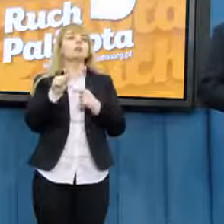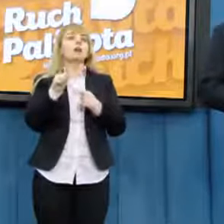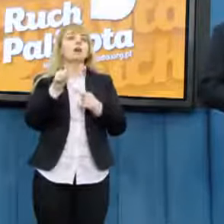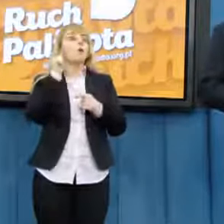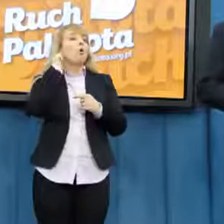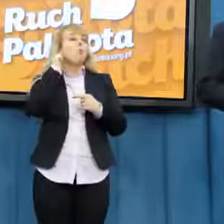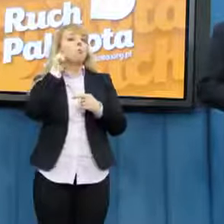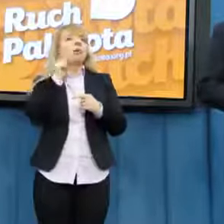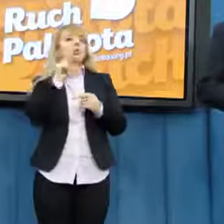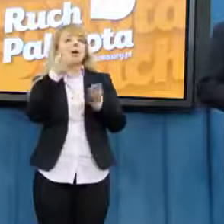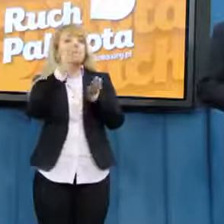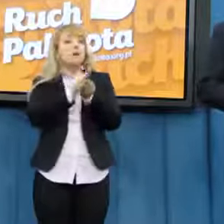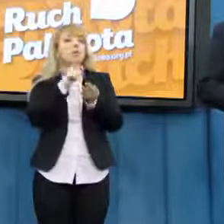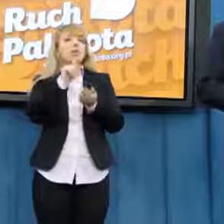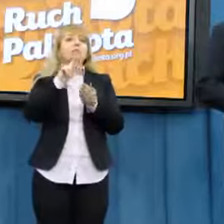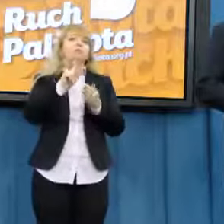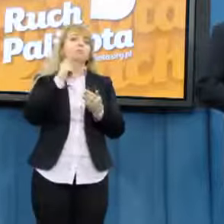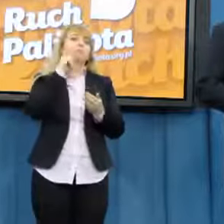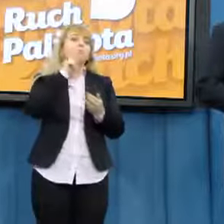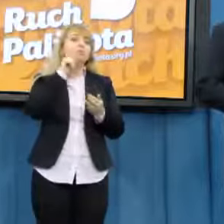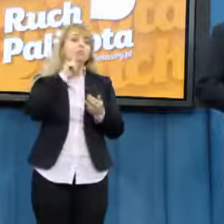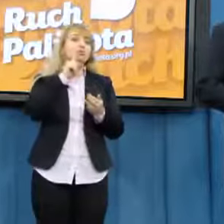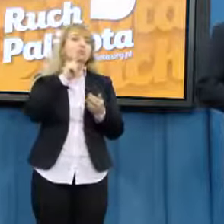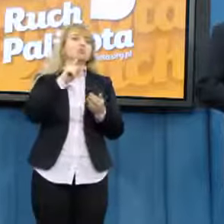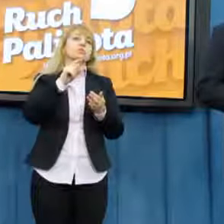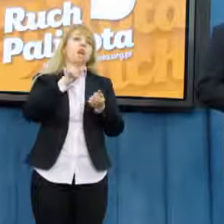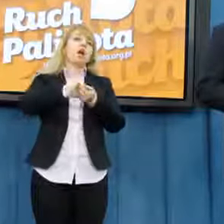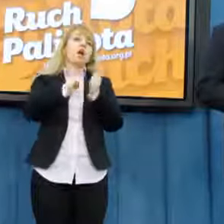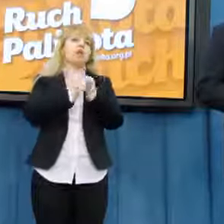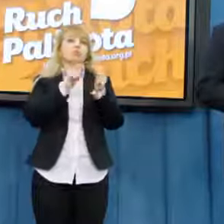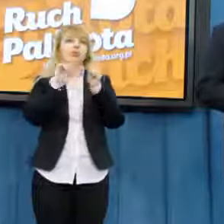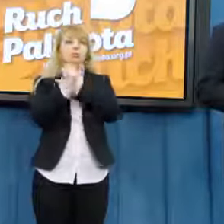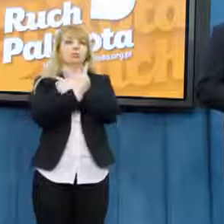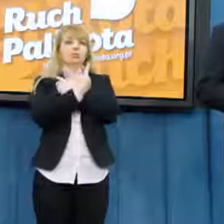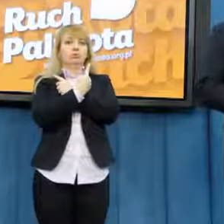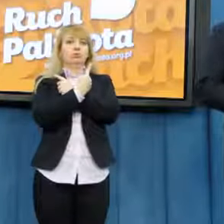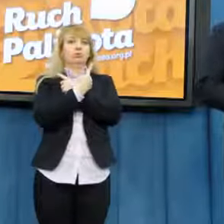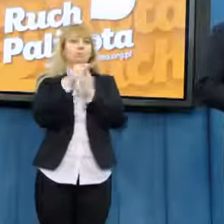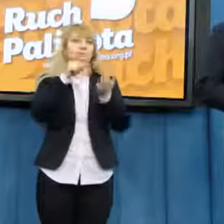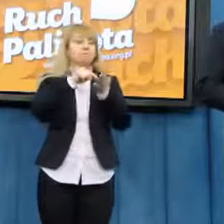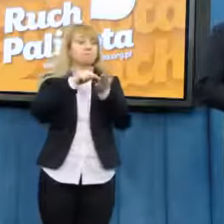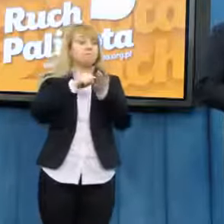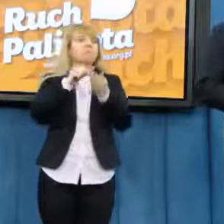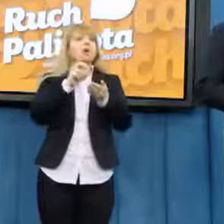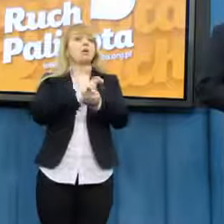kandydatów. W takim wypadku, to jest przykładowe rozwiązanie techniczne,